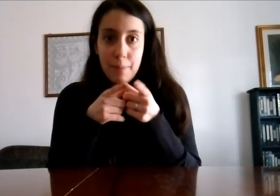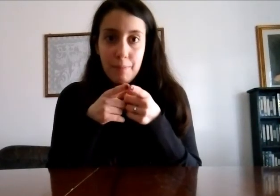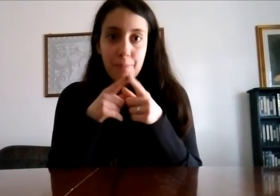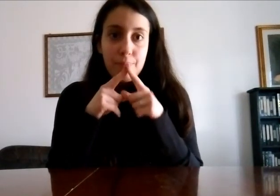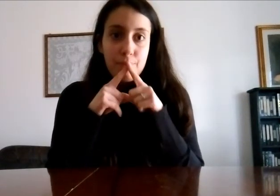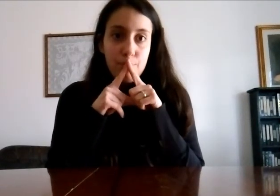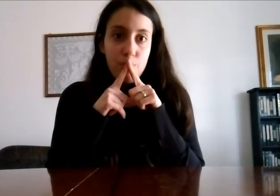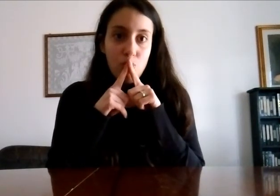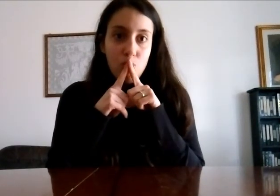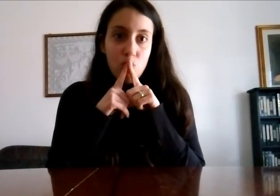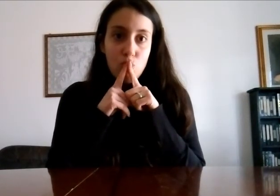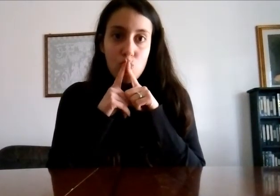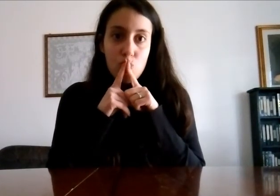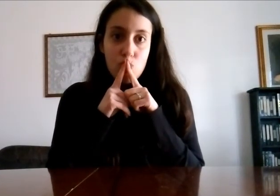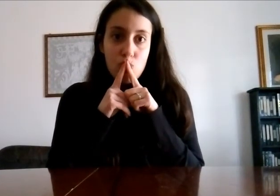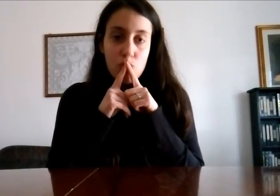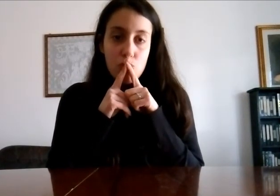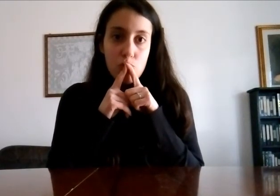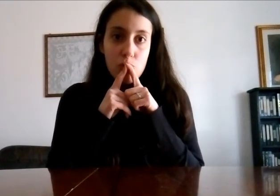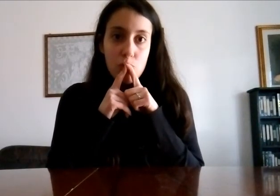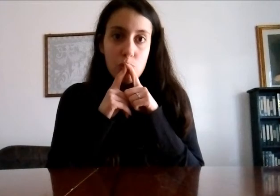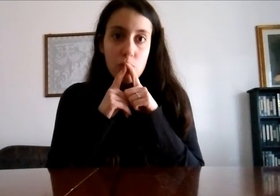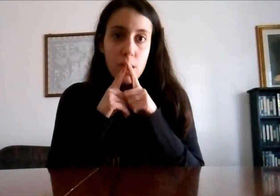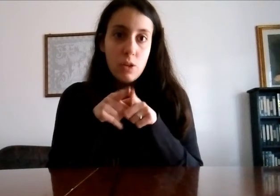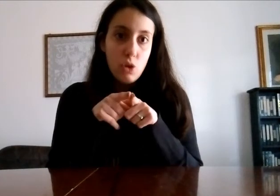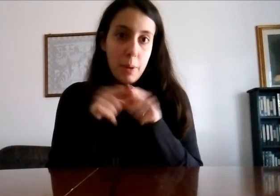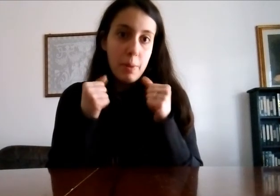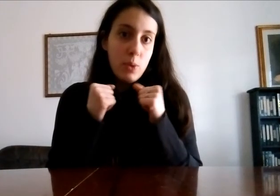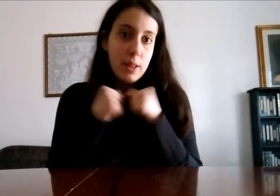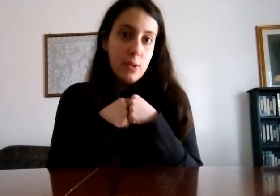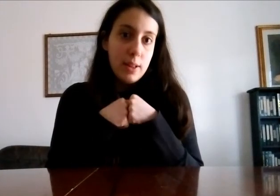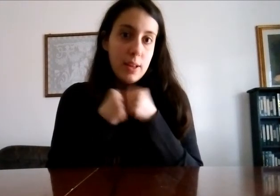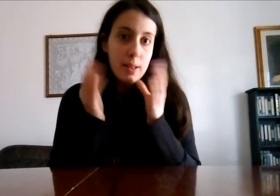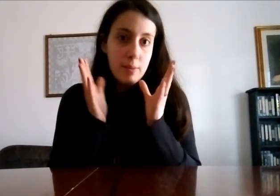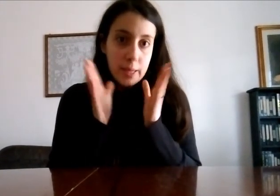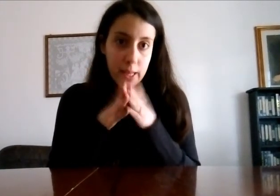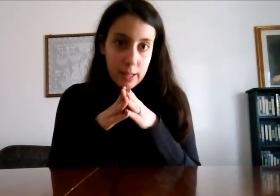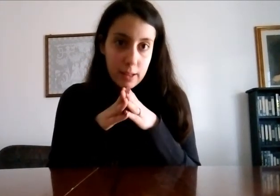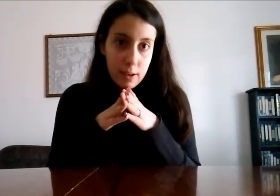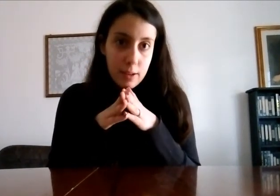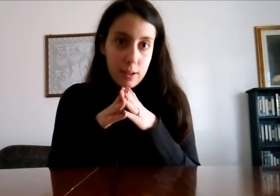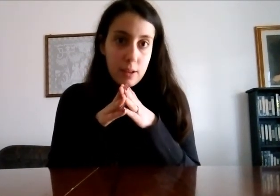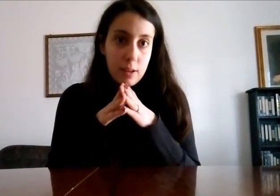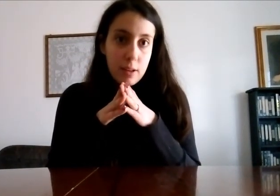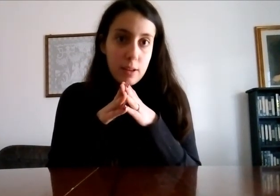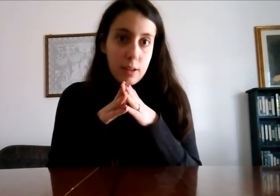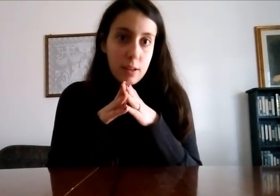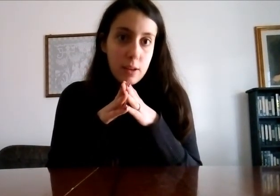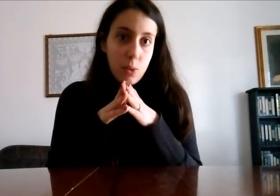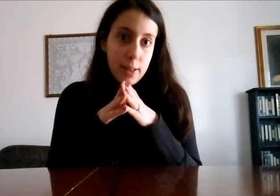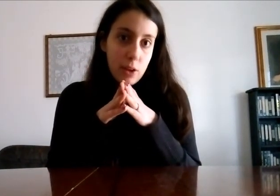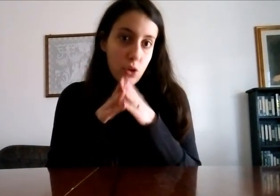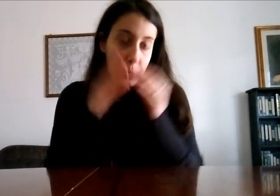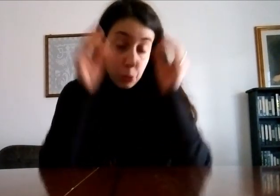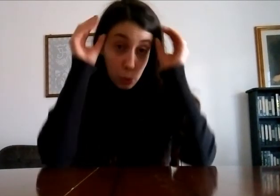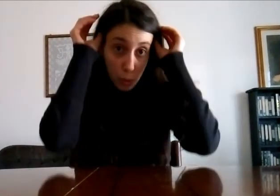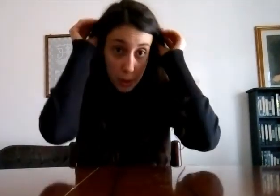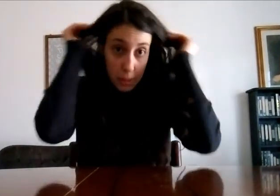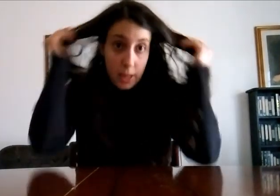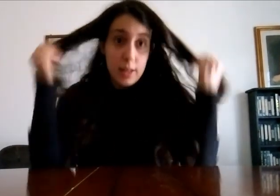sopra per questione di riservatezza quindi non ho potuto prima delle